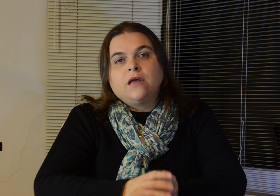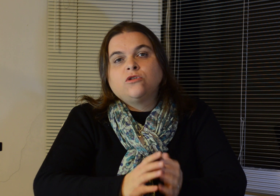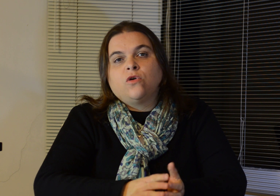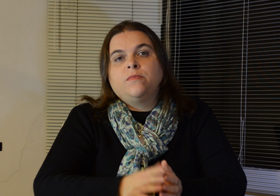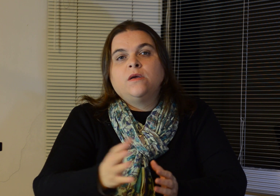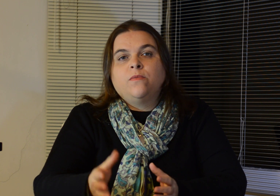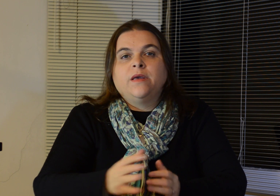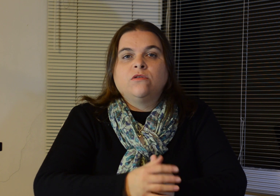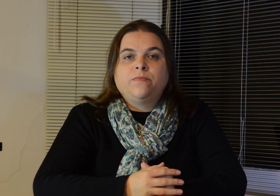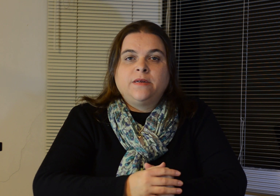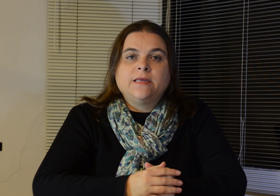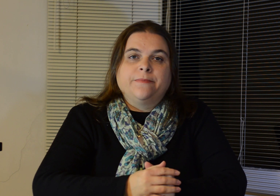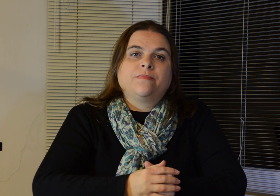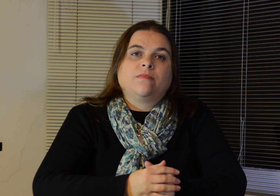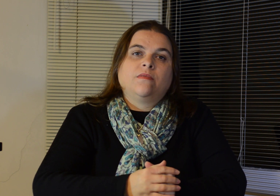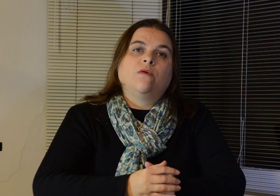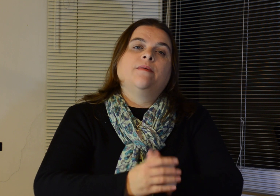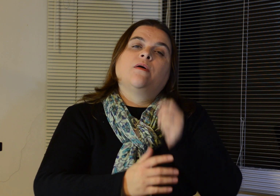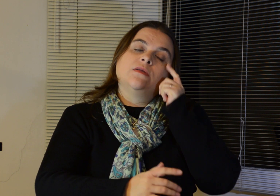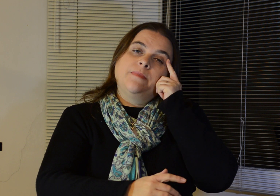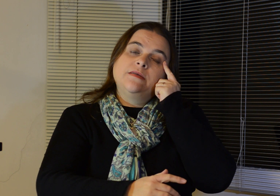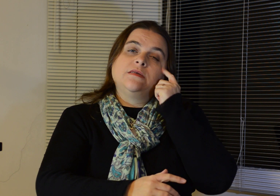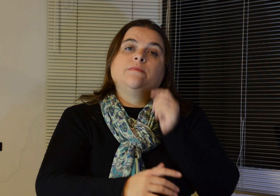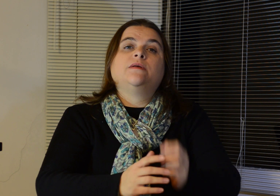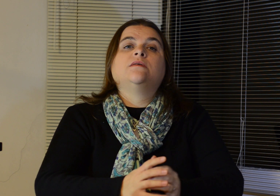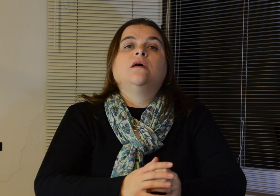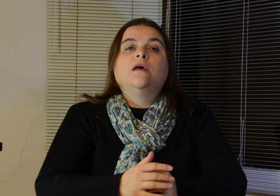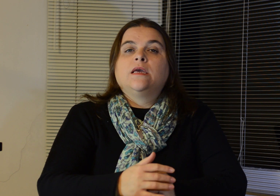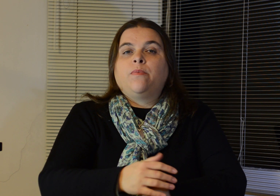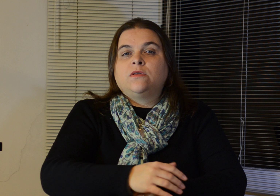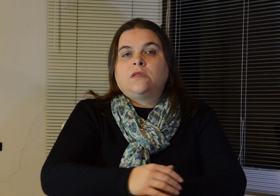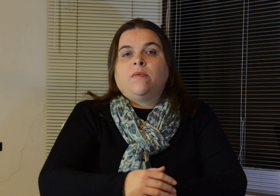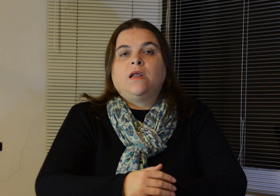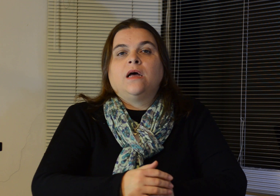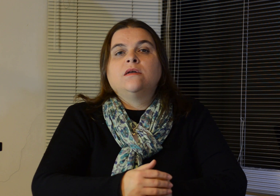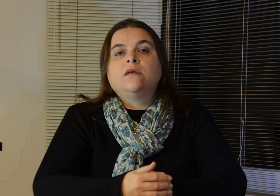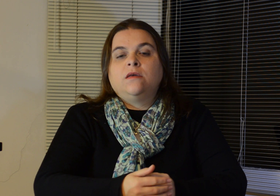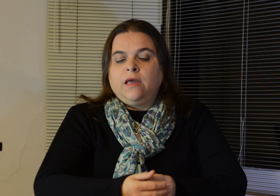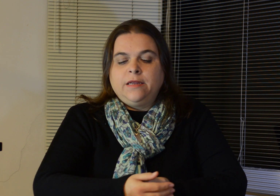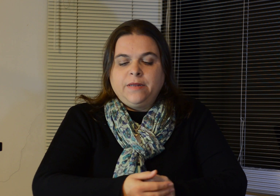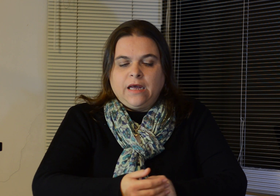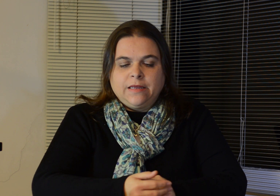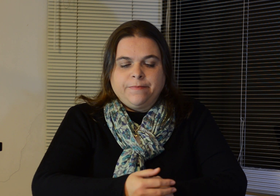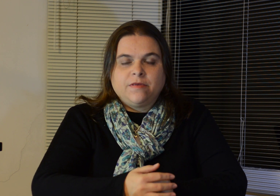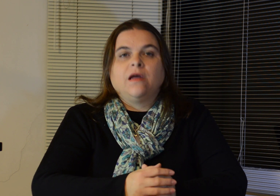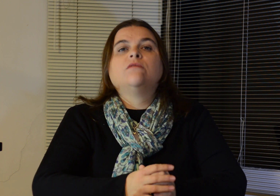sobre o medo de perder. Então, é uma coisa bem simples, que pode ser trabalhada e eliminada. Certo?